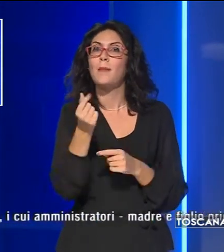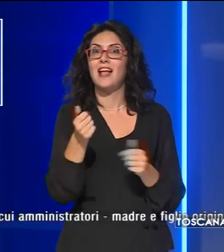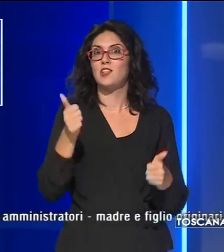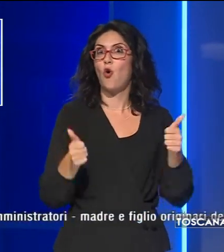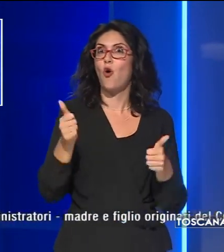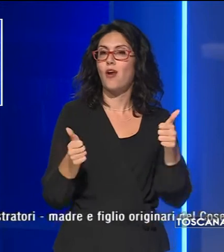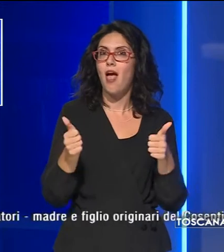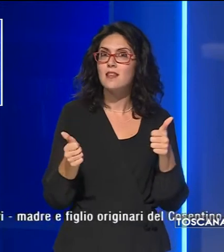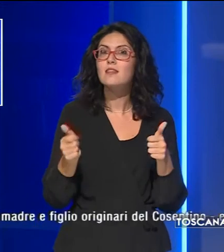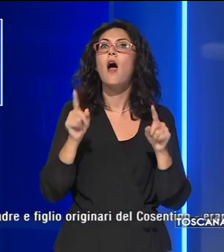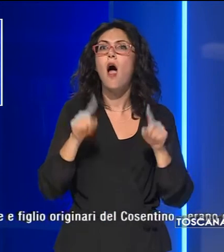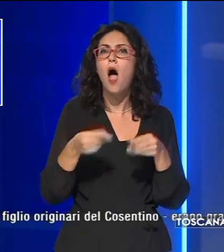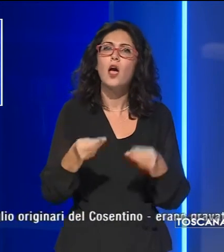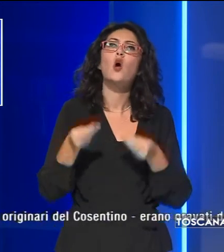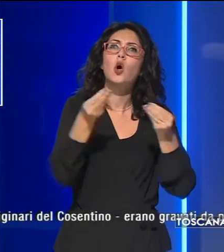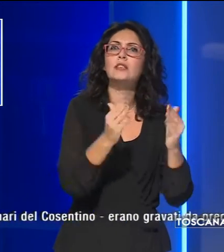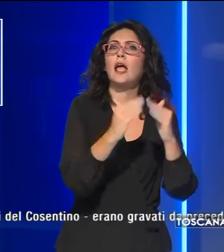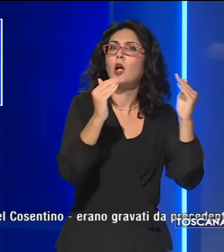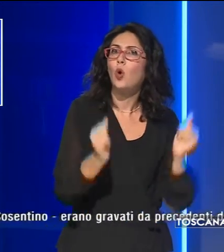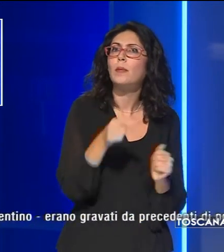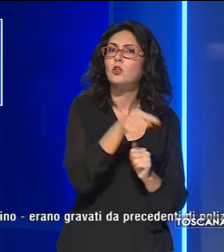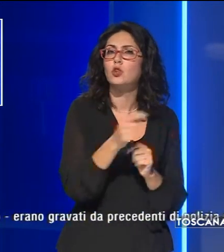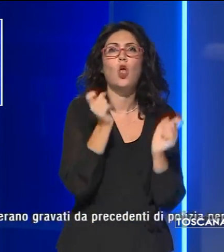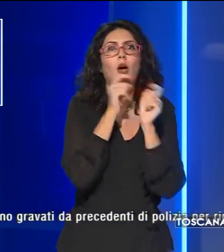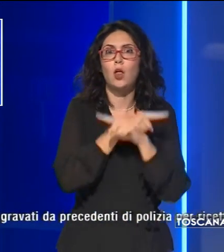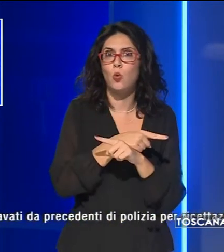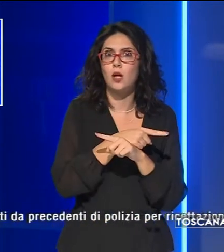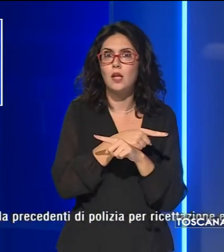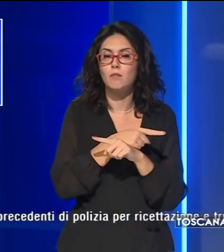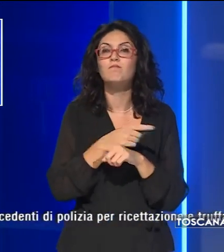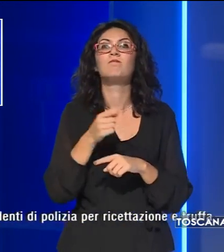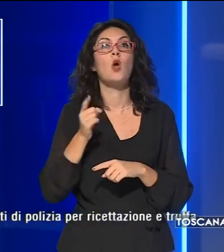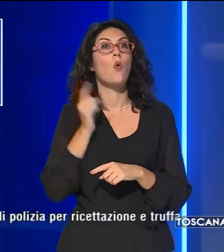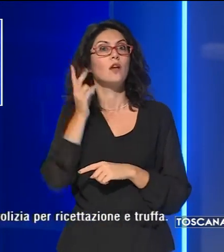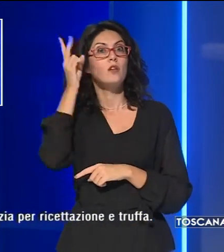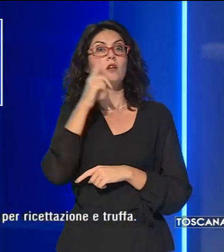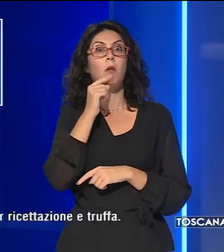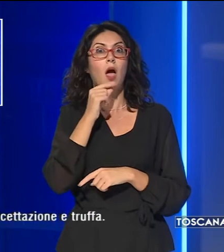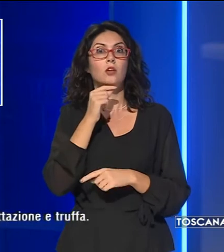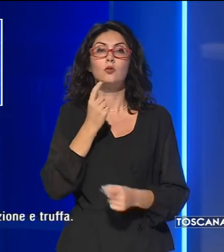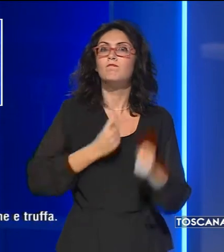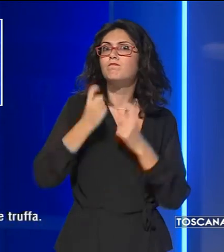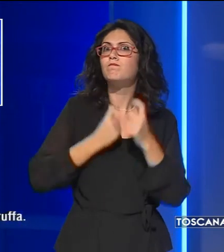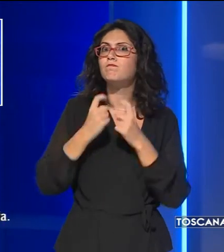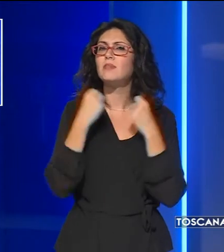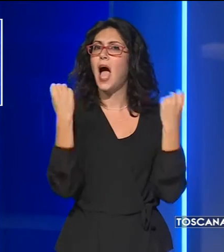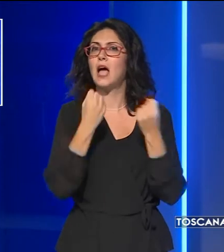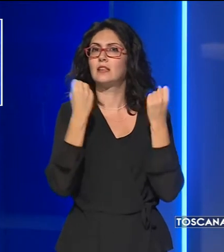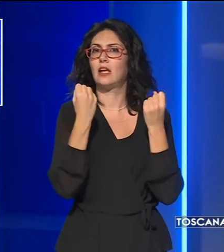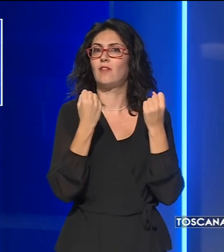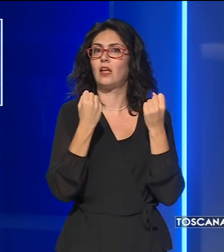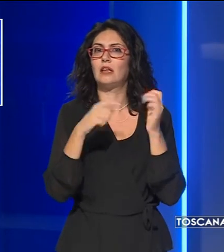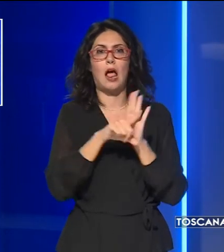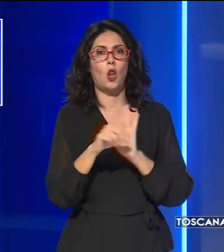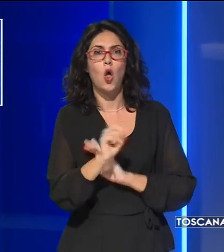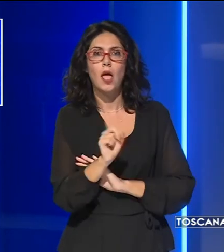con tanto di consegna a domicilio gratuita. I finanziari di Prato hanno ricostruito l'attività illecita di